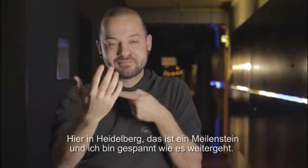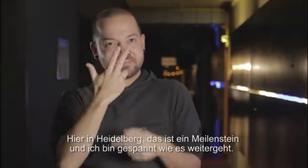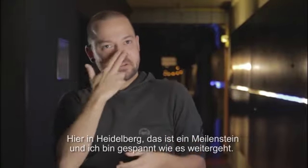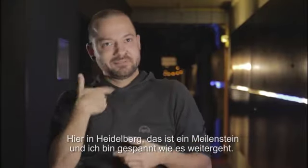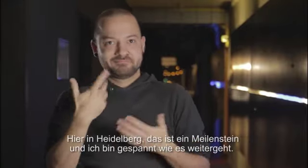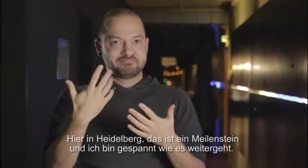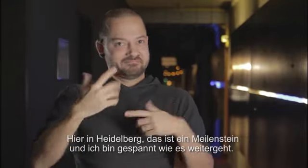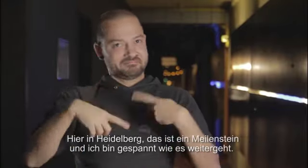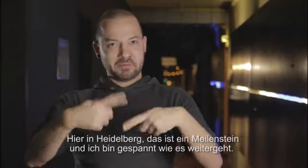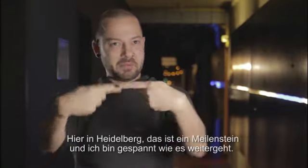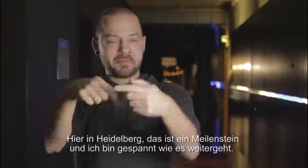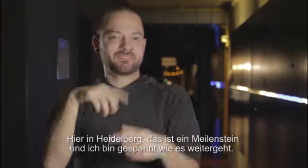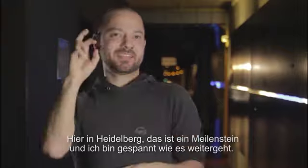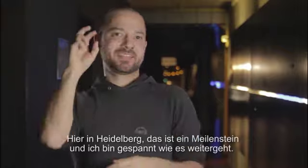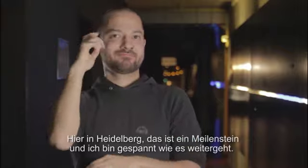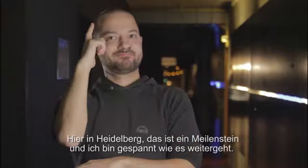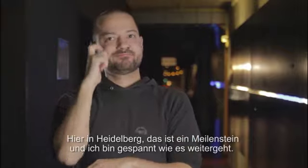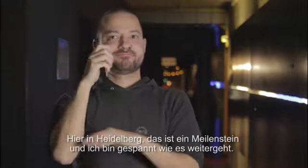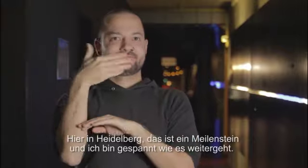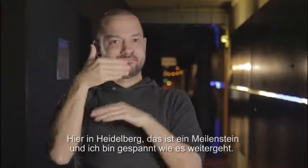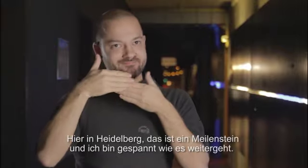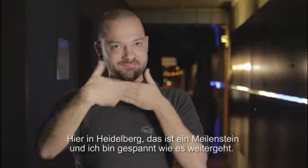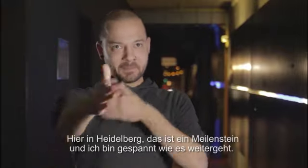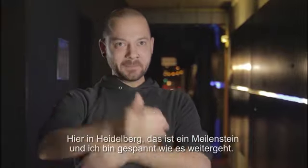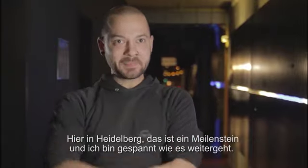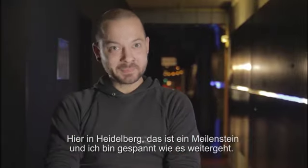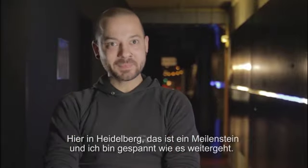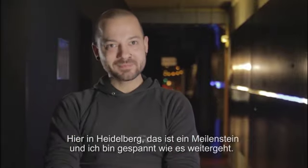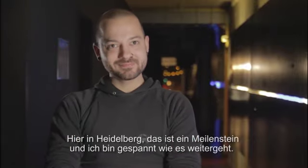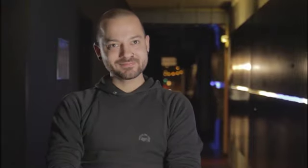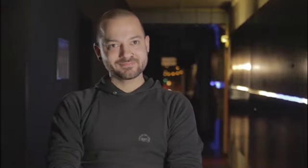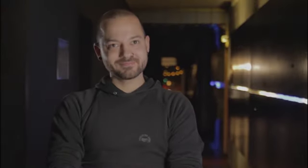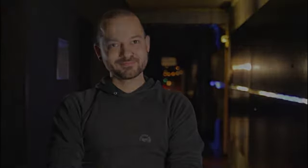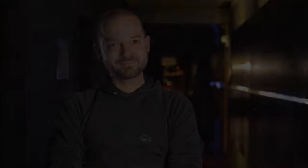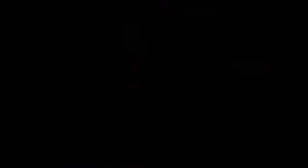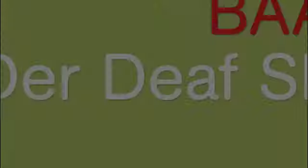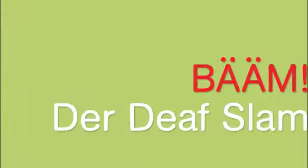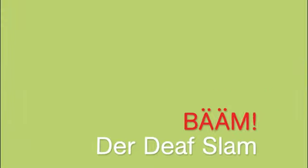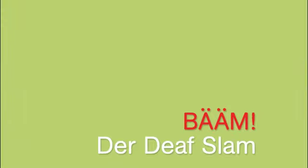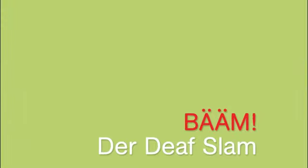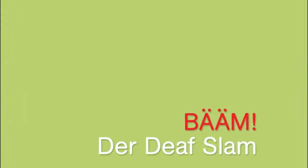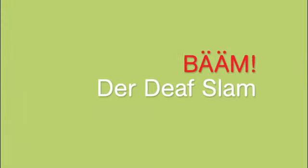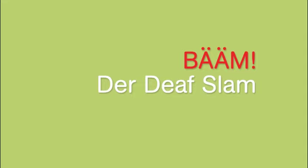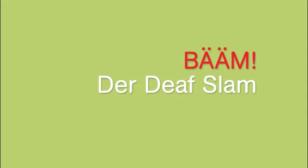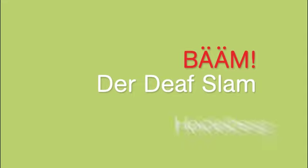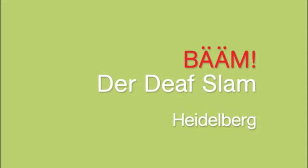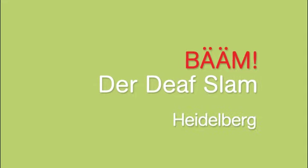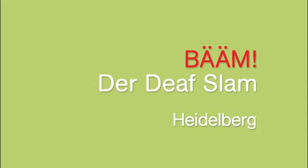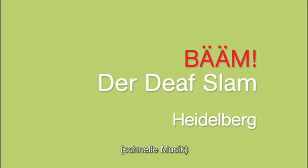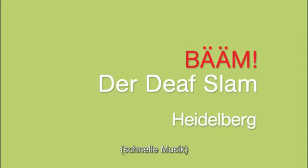heute geht's wirklich los. Hier in Heidelberg. Das ist ein Meilenstein und ich bin gespannt, wie es weitergeht. Auf hellgrünem Grund,